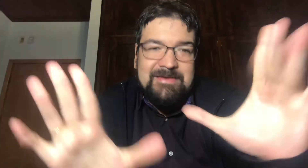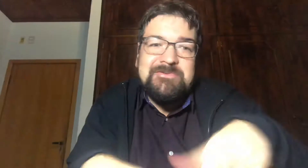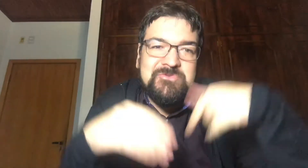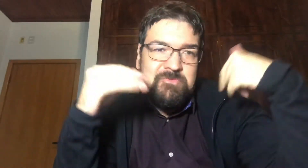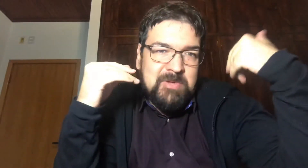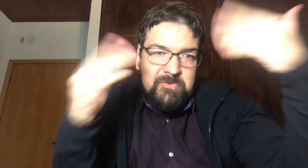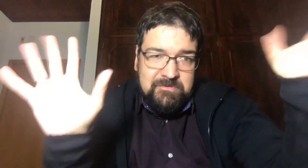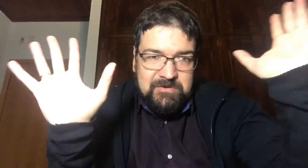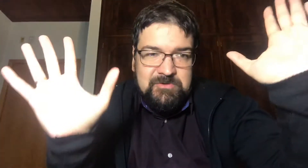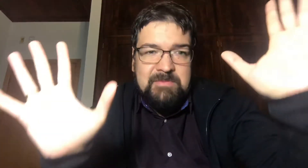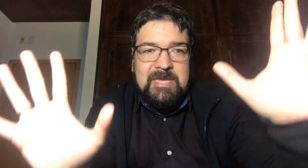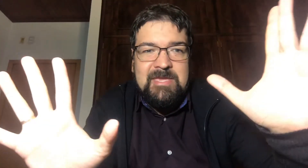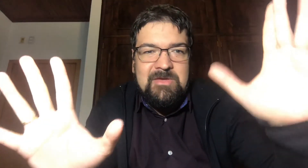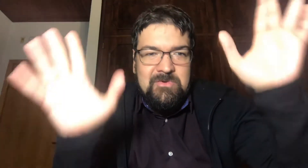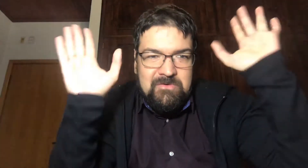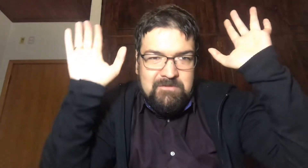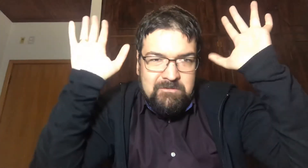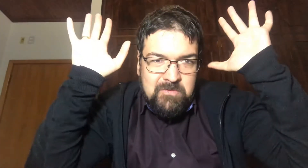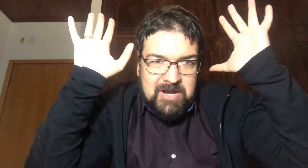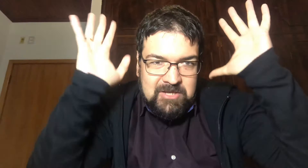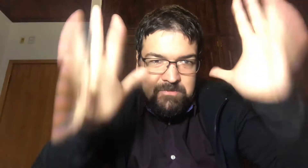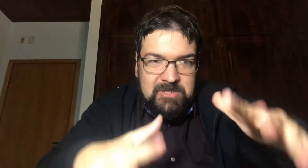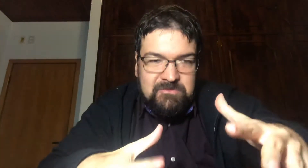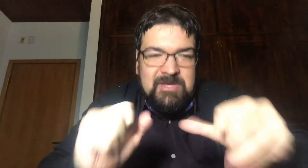assunto para outro vídeo também Vamos focar aqui no Bitcoin